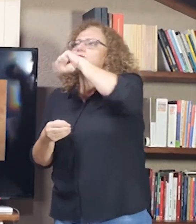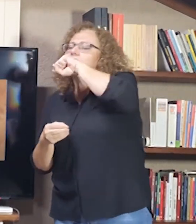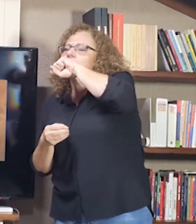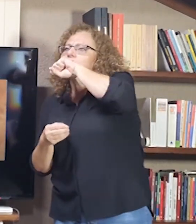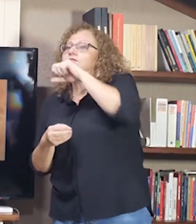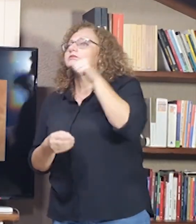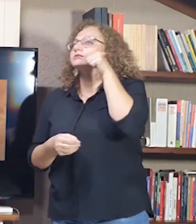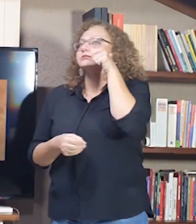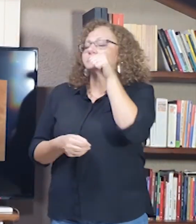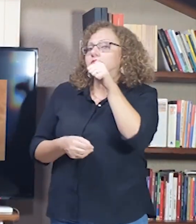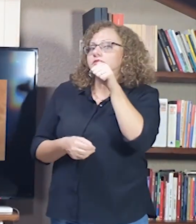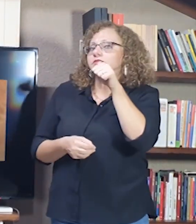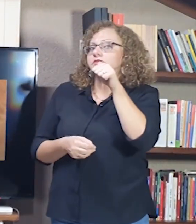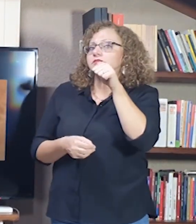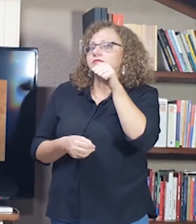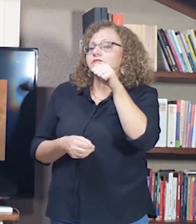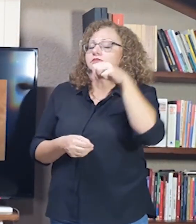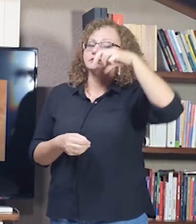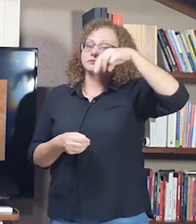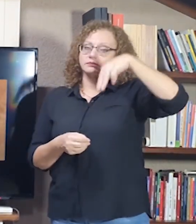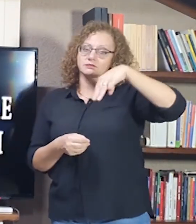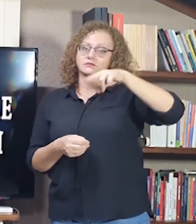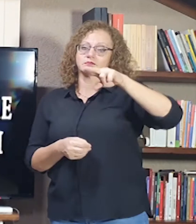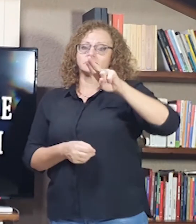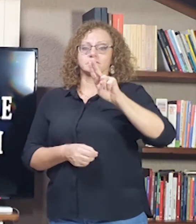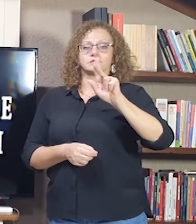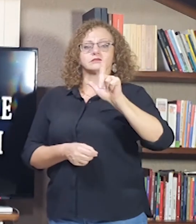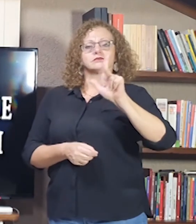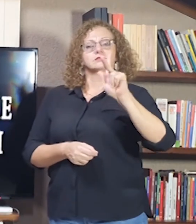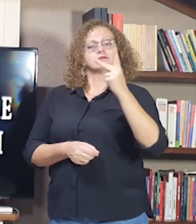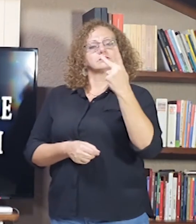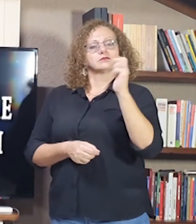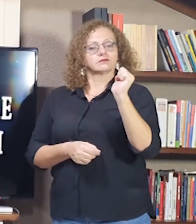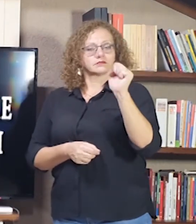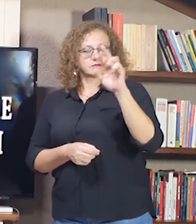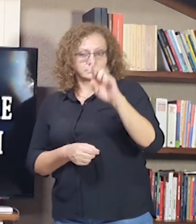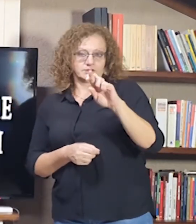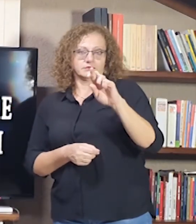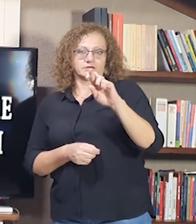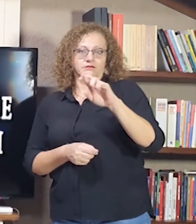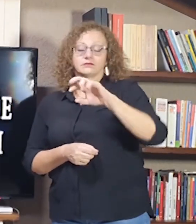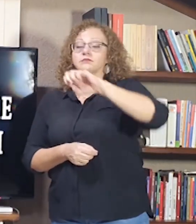Mãe, nós temos o sinal de mulher e benção.